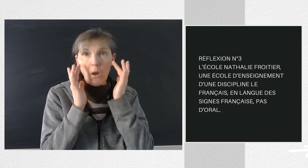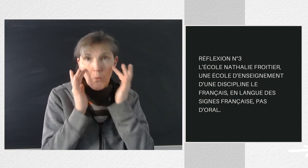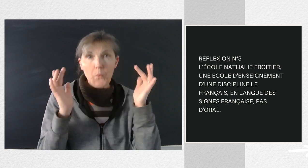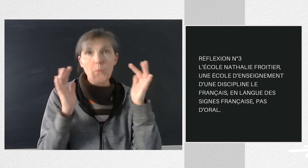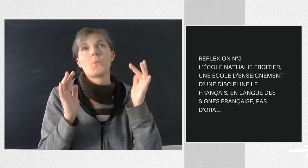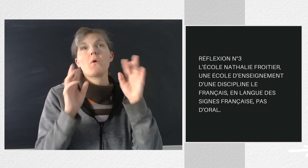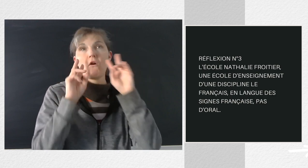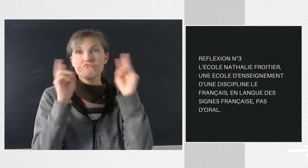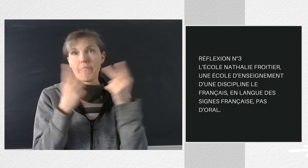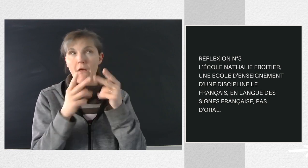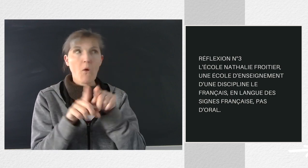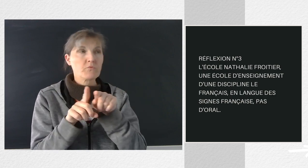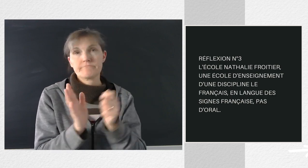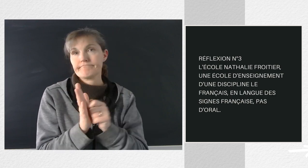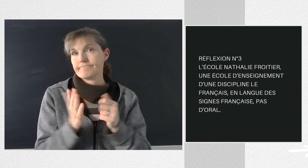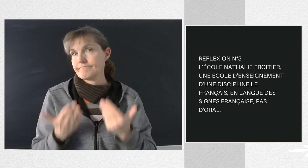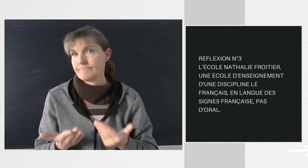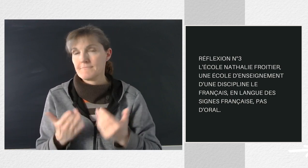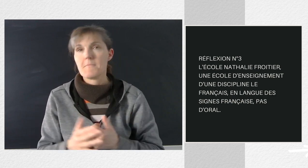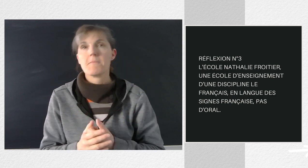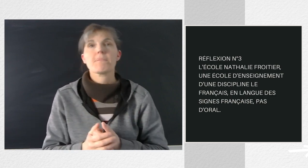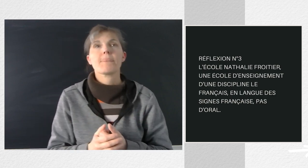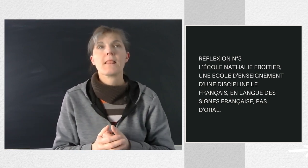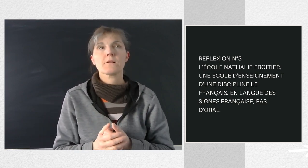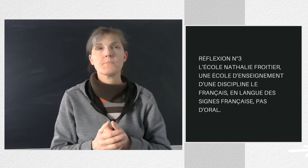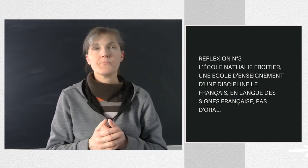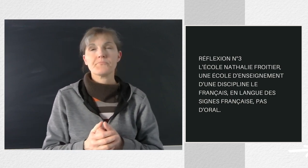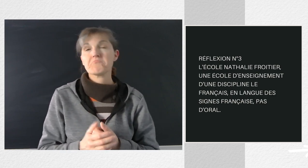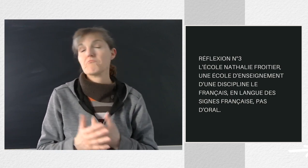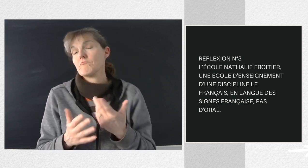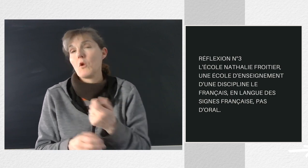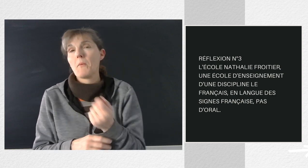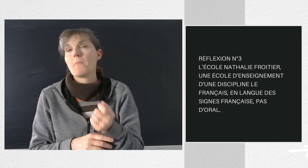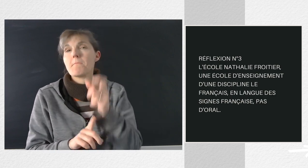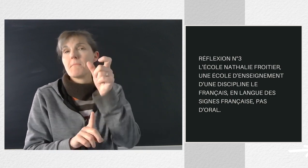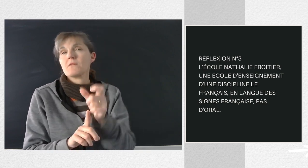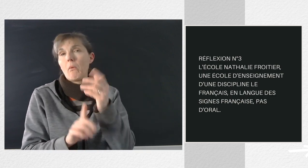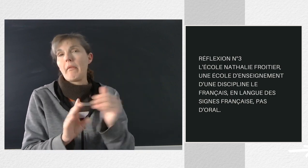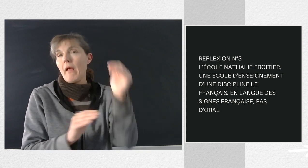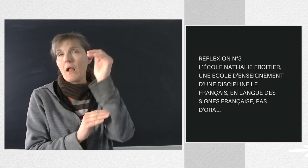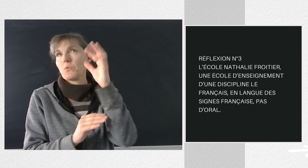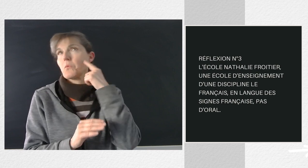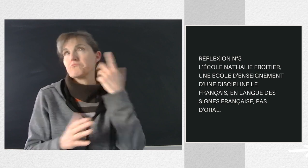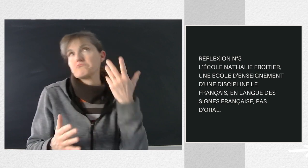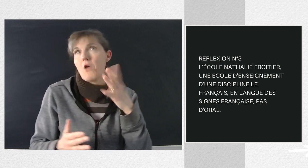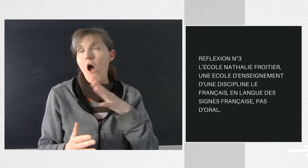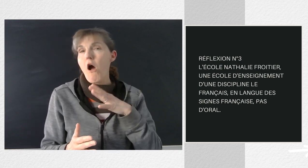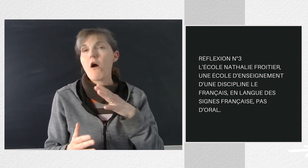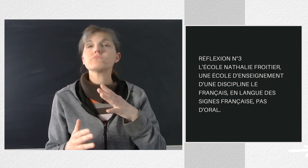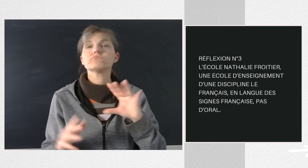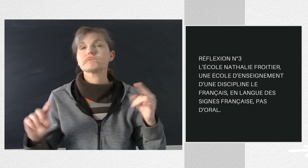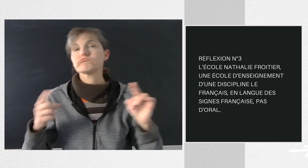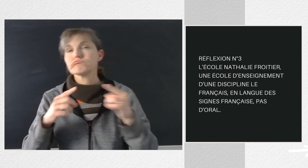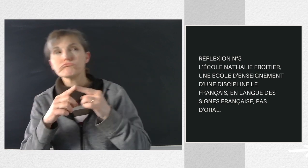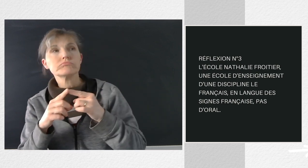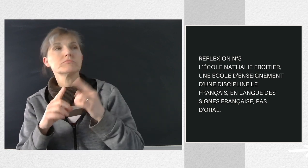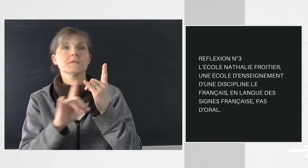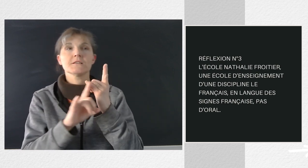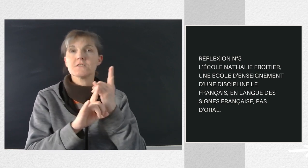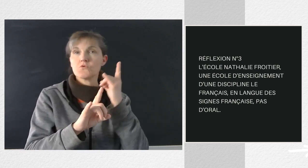et actuelle que devrait avoir une personne adulte, géographie, histoire, politique,